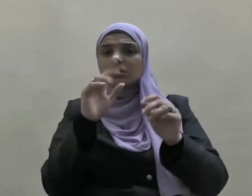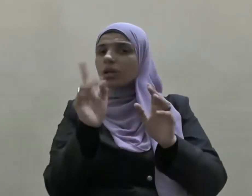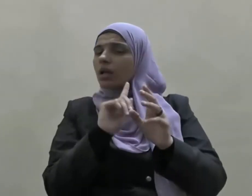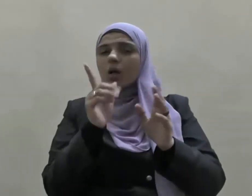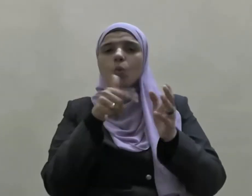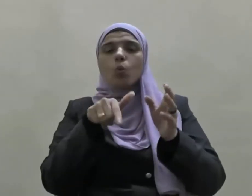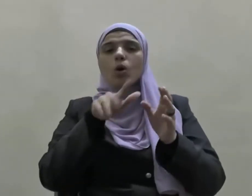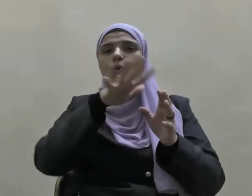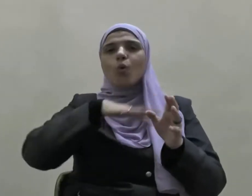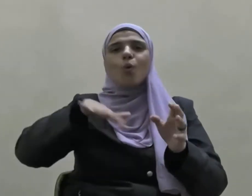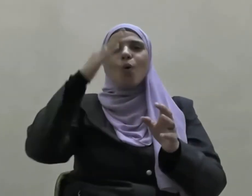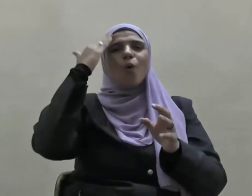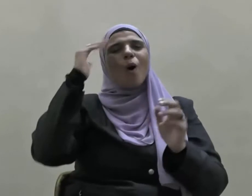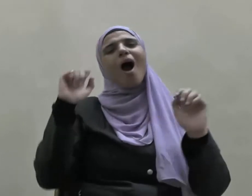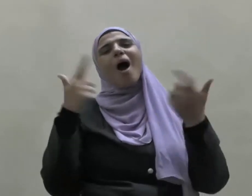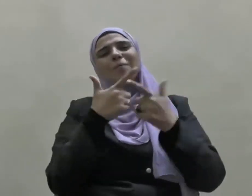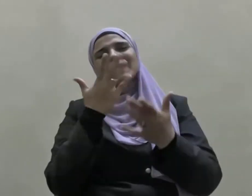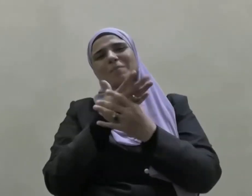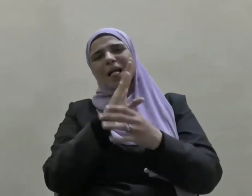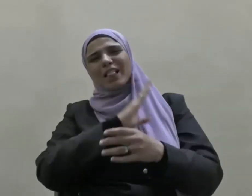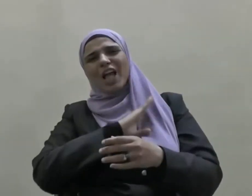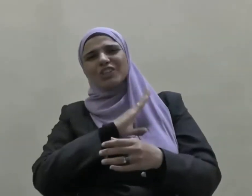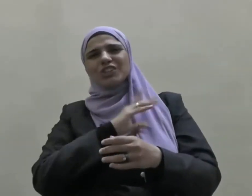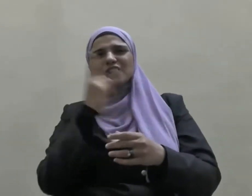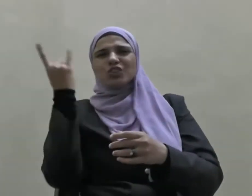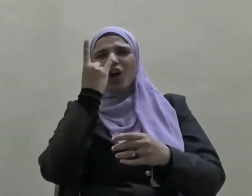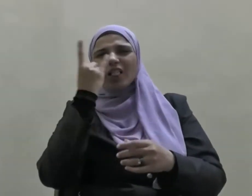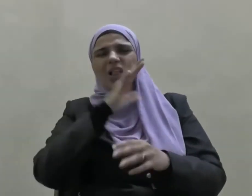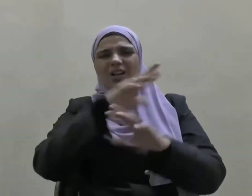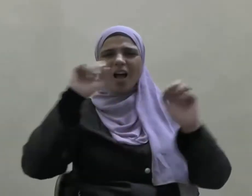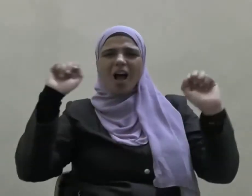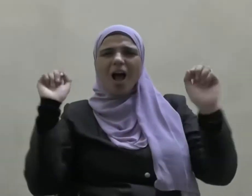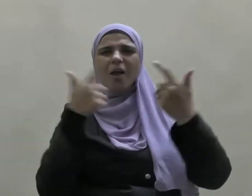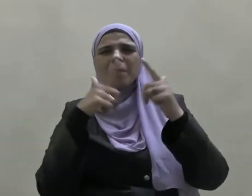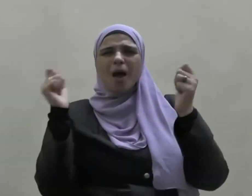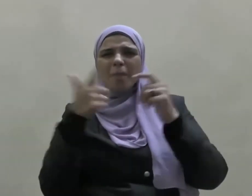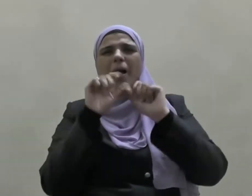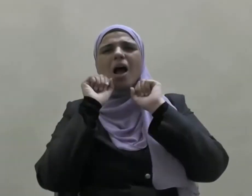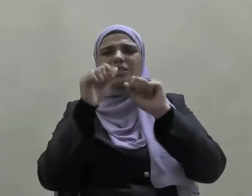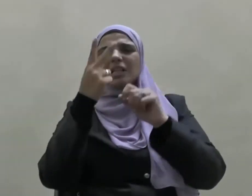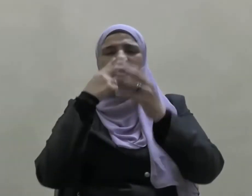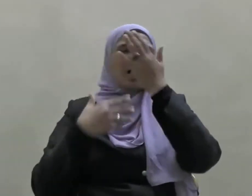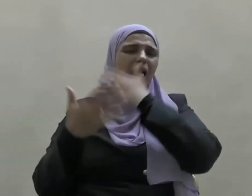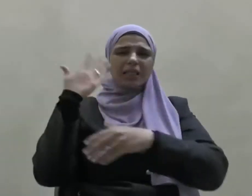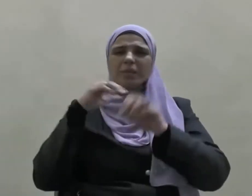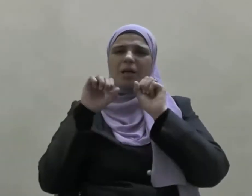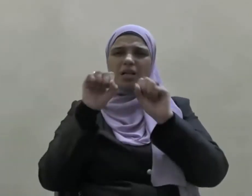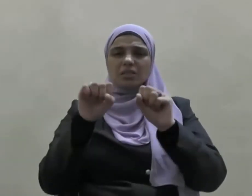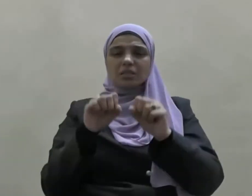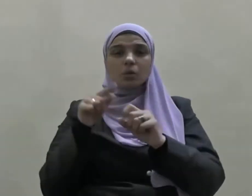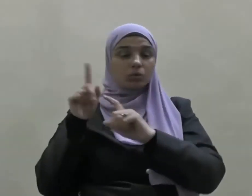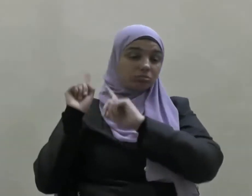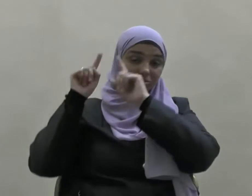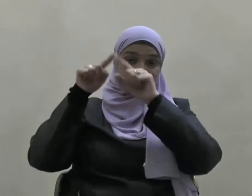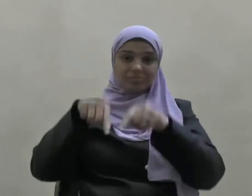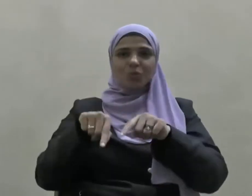بالمفهوم التقليدي للنظم المخابراتي القديمة فقد